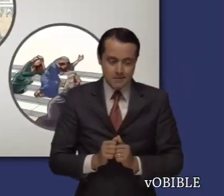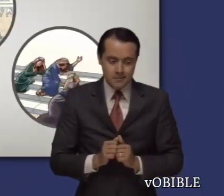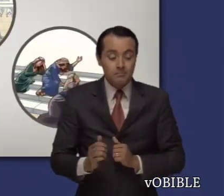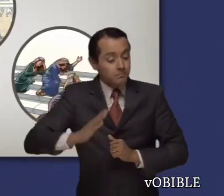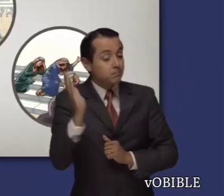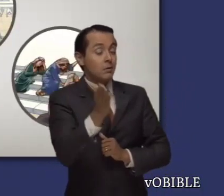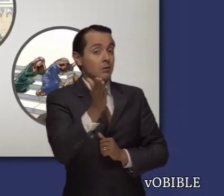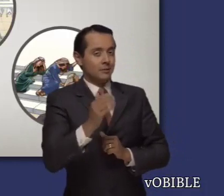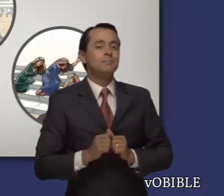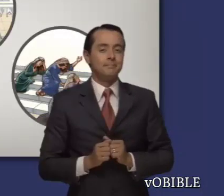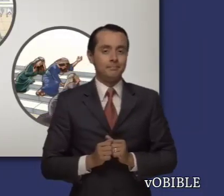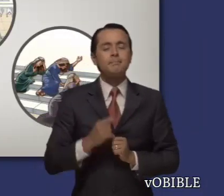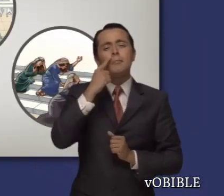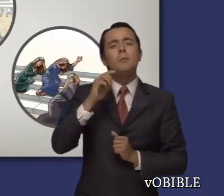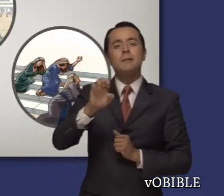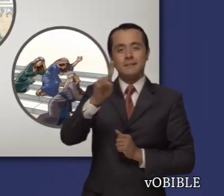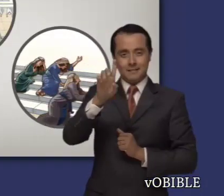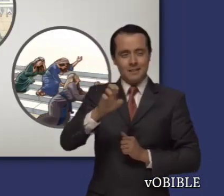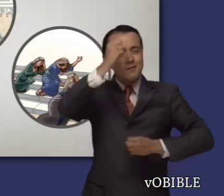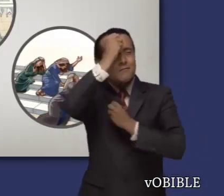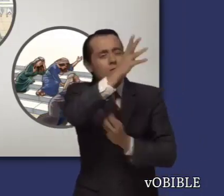Jerusalén y su pueblo idólatra y rebelde.